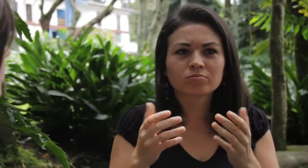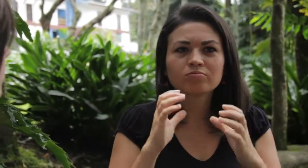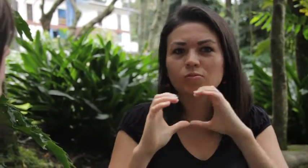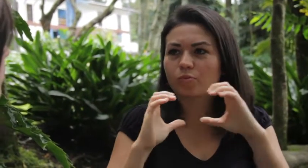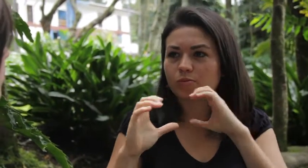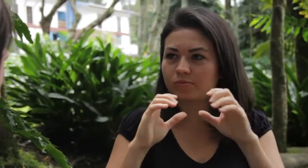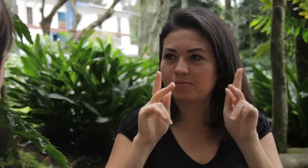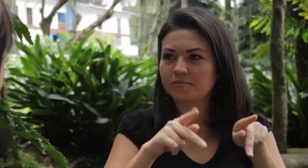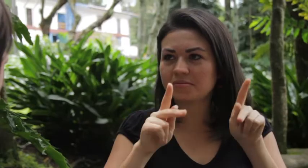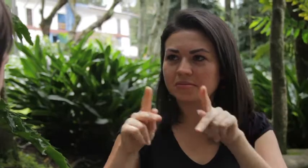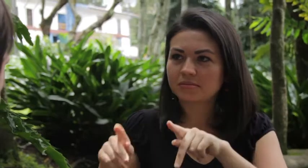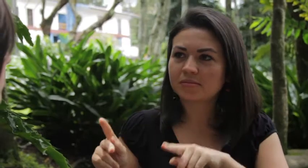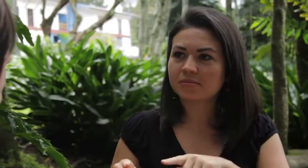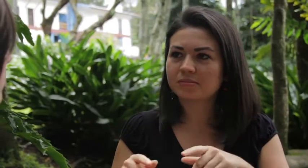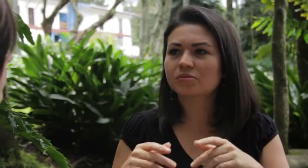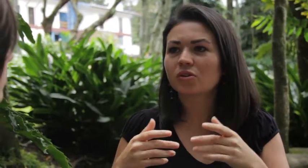Cómo comunicarme Con las personas